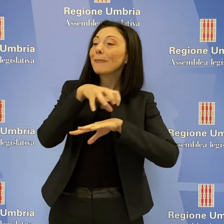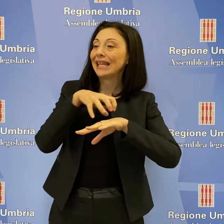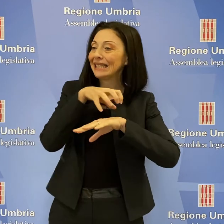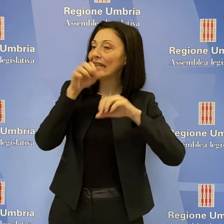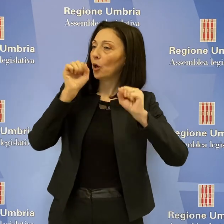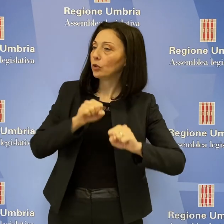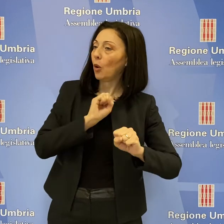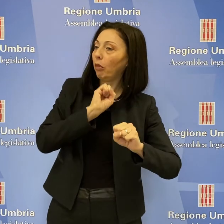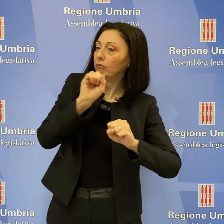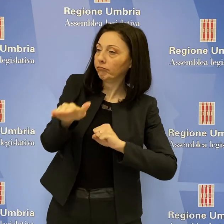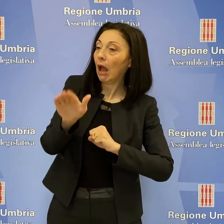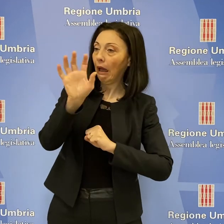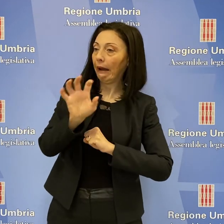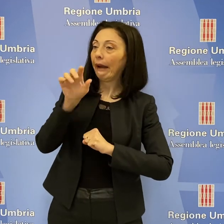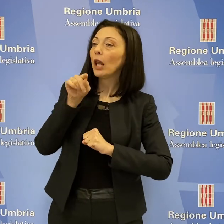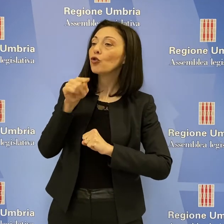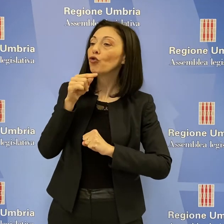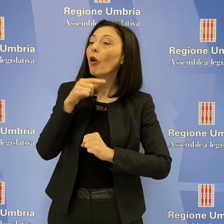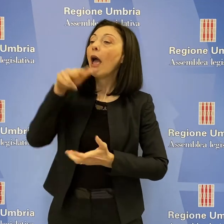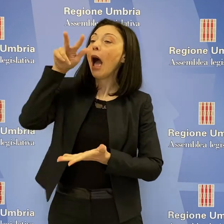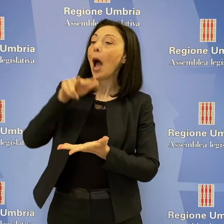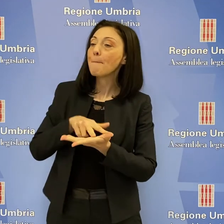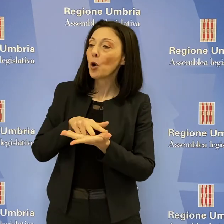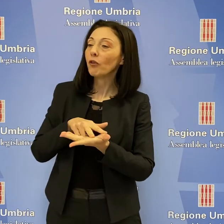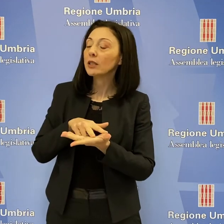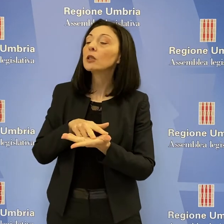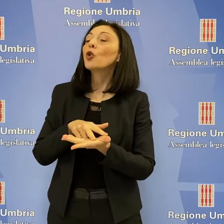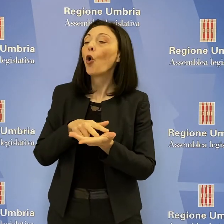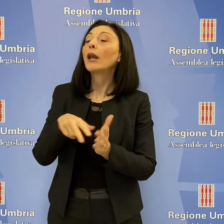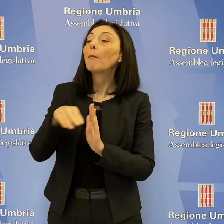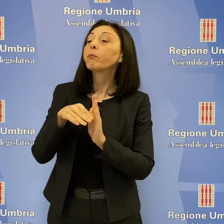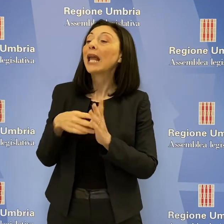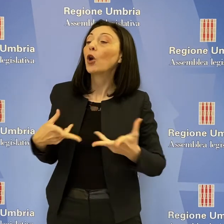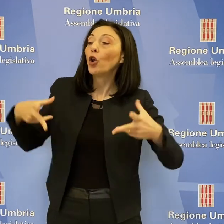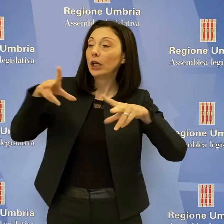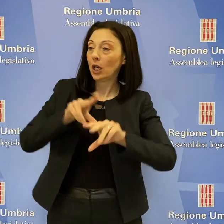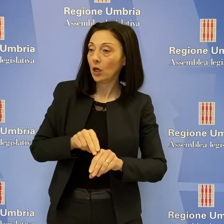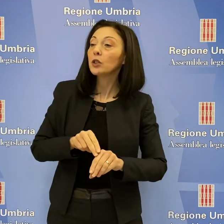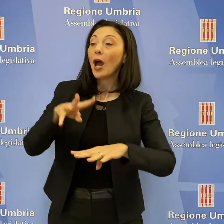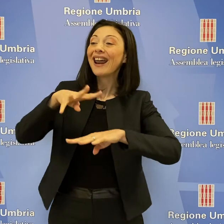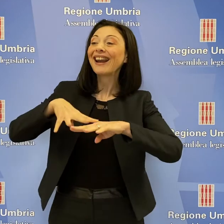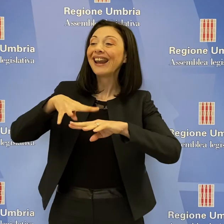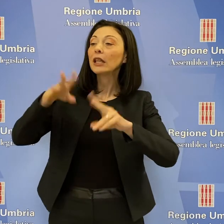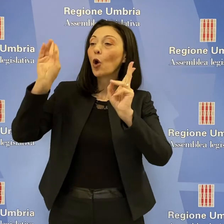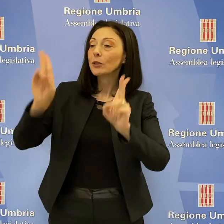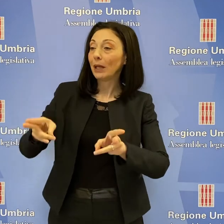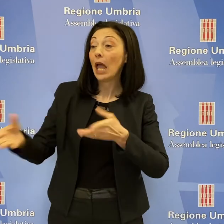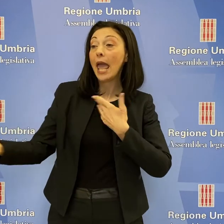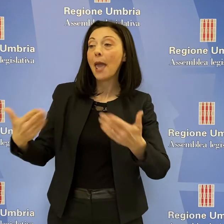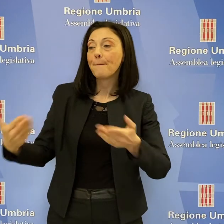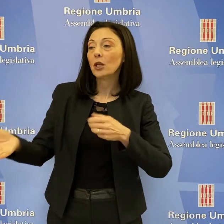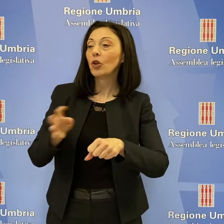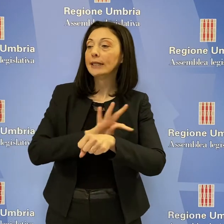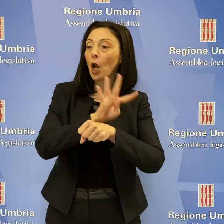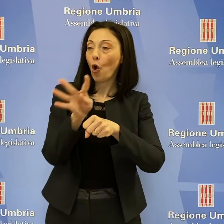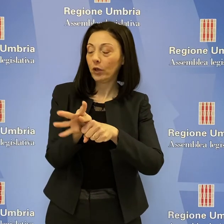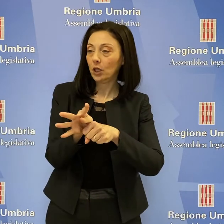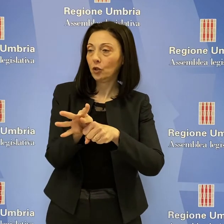Salute ha inviato alla Regione Umbria l'approvazione del piano della riorganizzazione della rete ospedaliera per l'emergenza Covid-19 adottato dalla